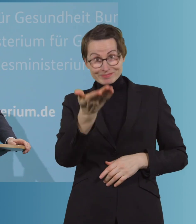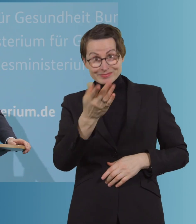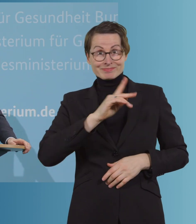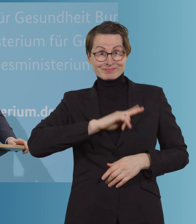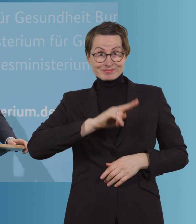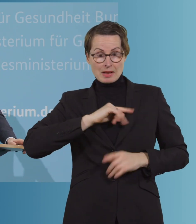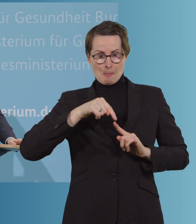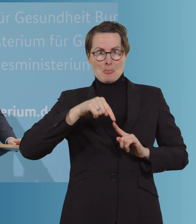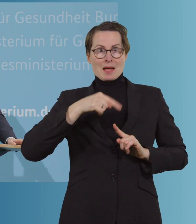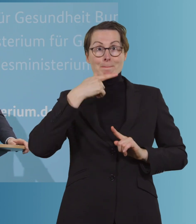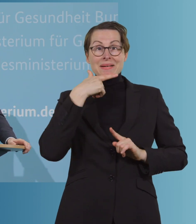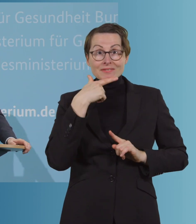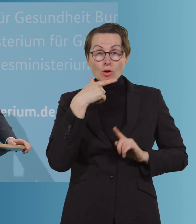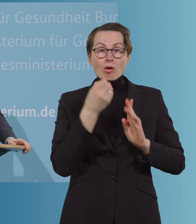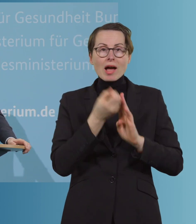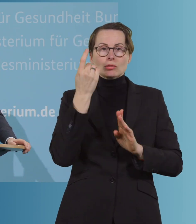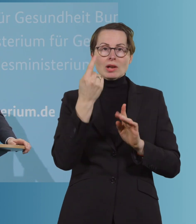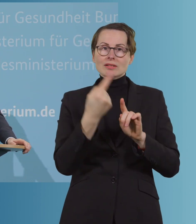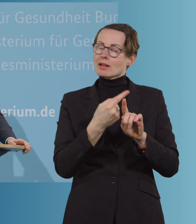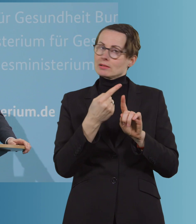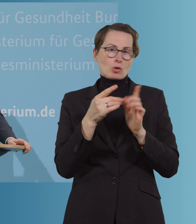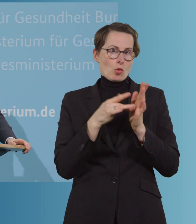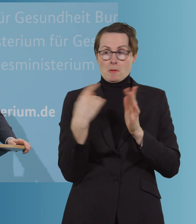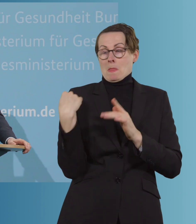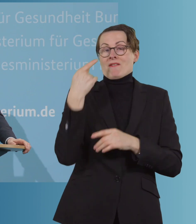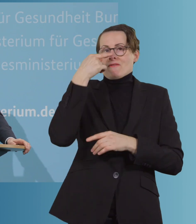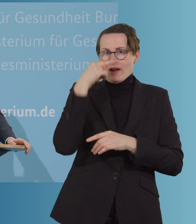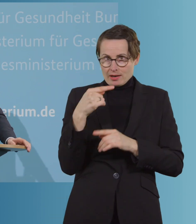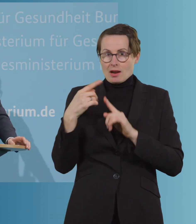aktuelleren Zahlen, als die am Freitag vorgestellten geben. Frau Luthig.